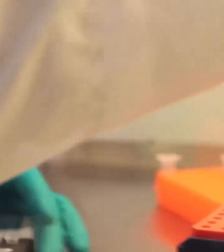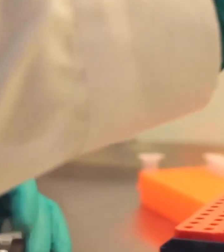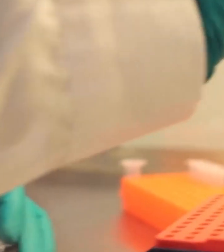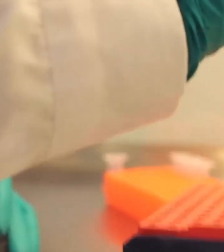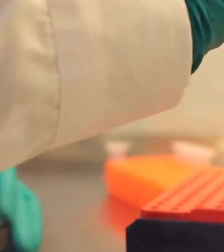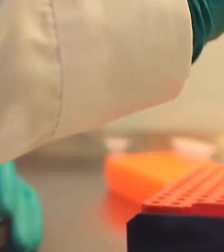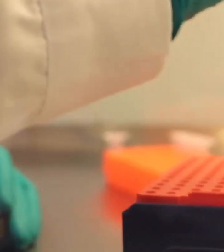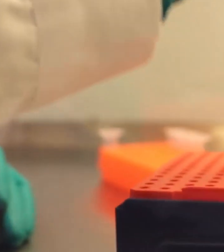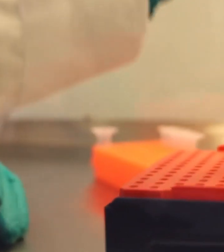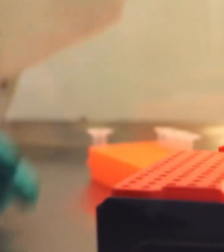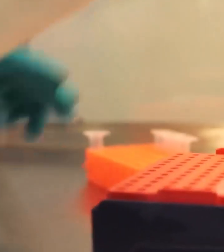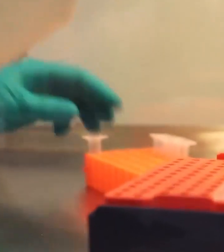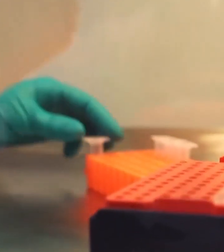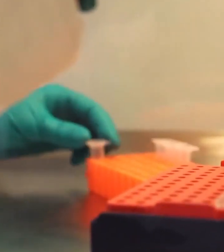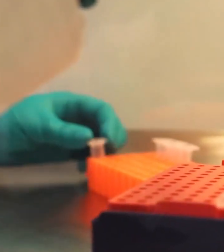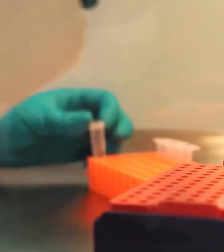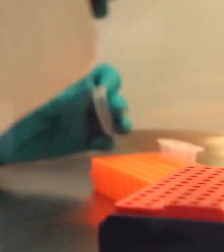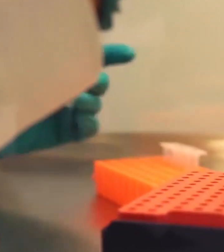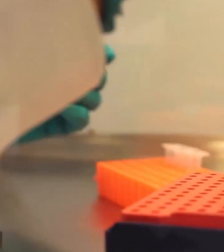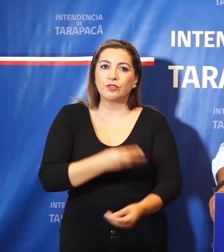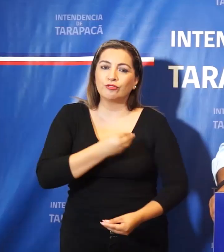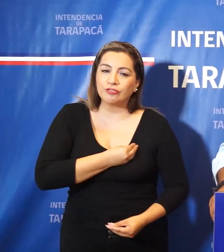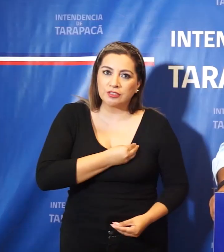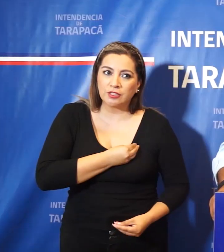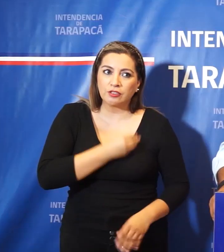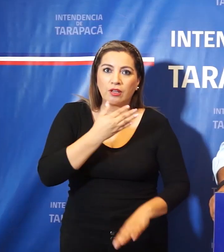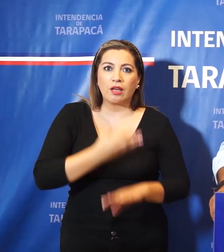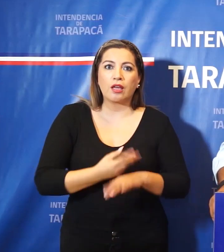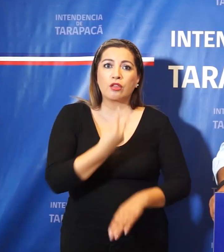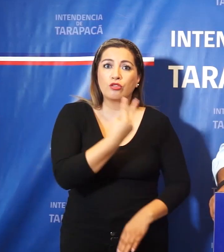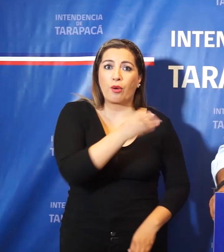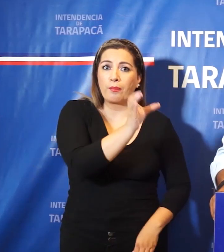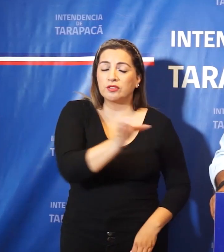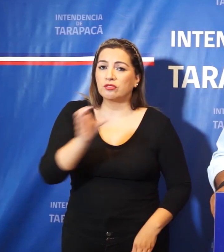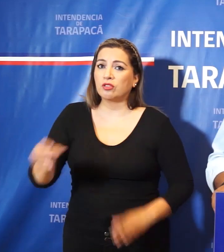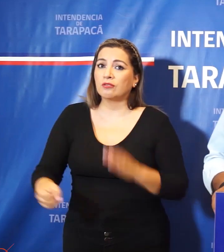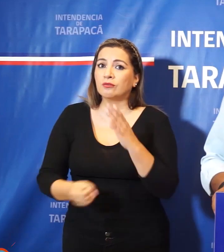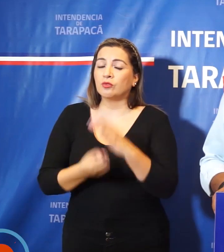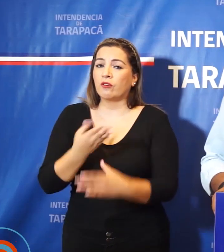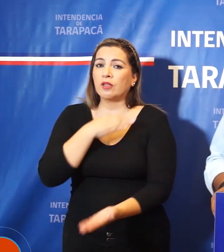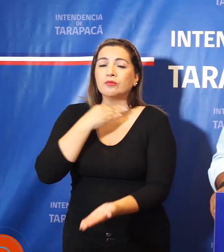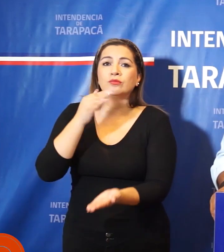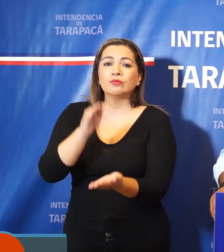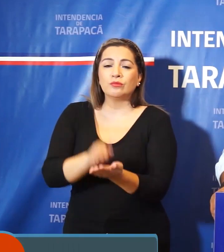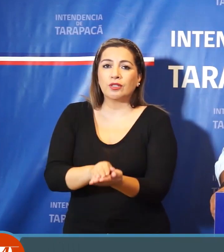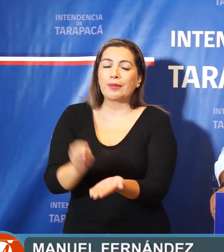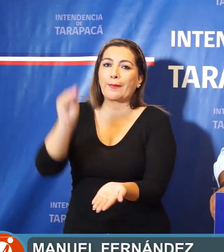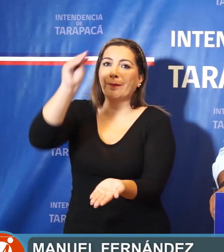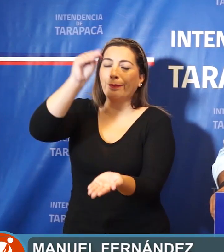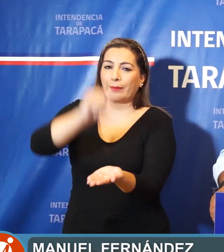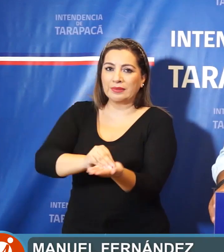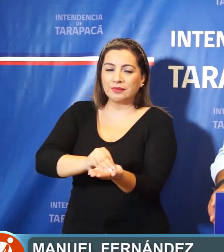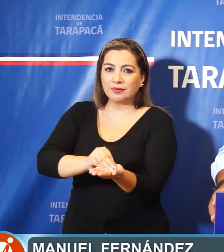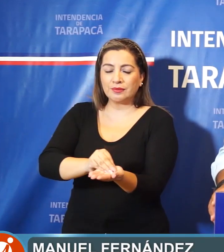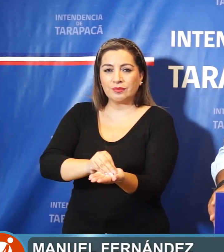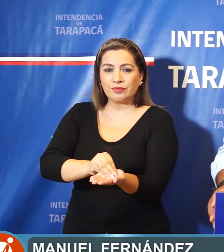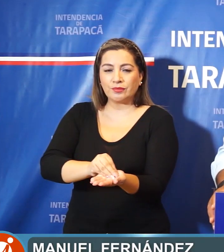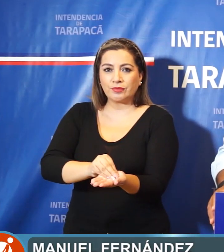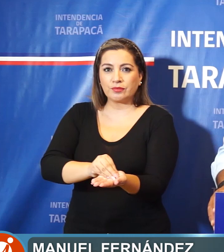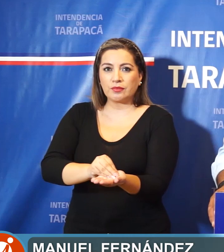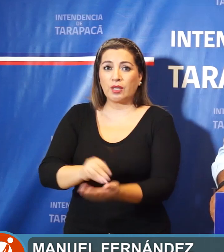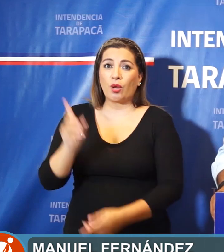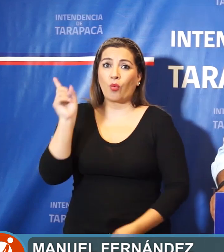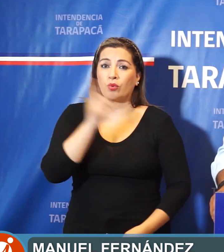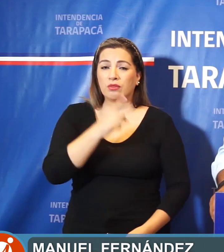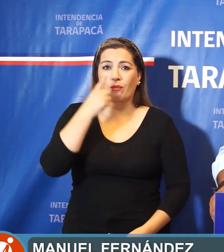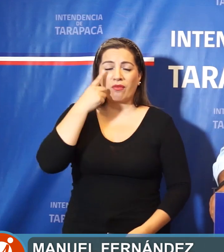casos en la región. Tenemos hoy día dos nuevos fallecidos, que además se agregan a los de la